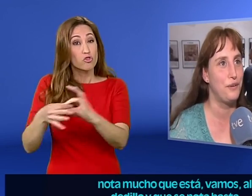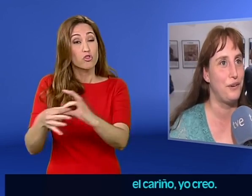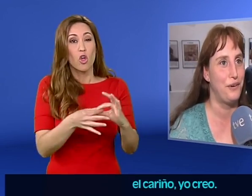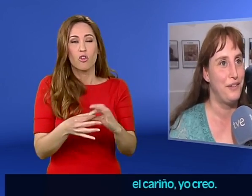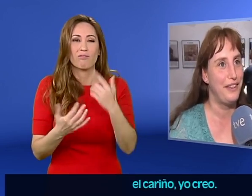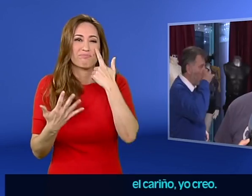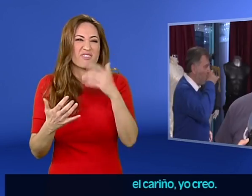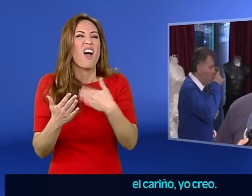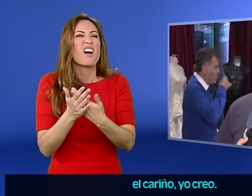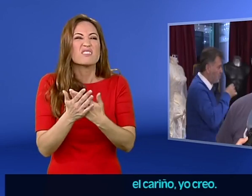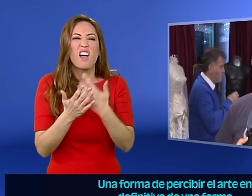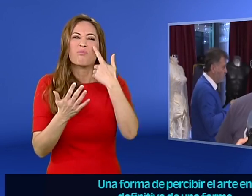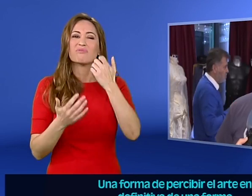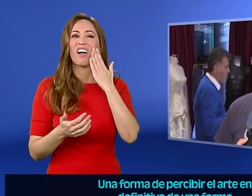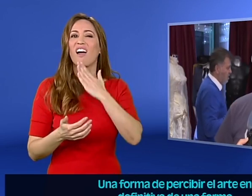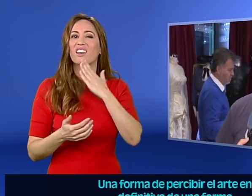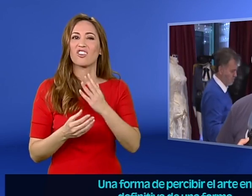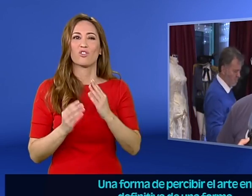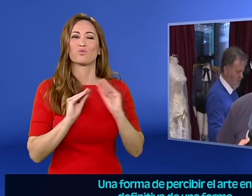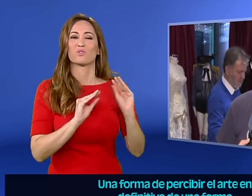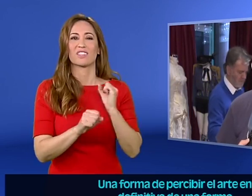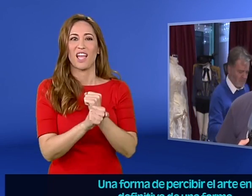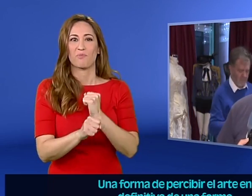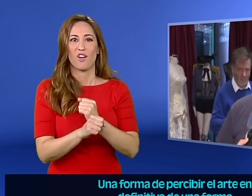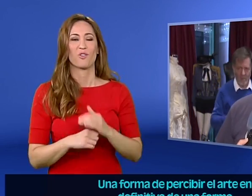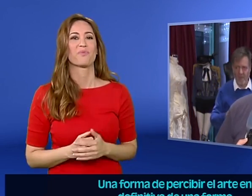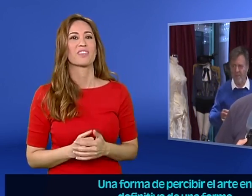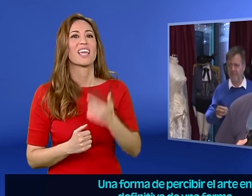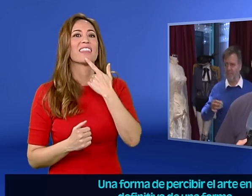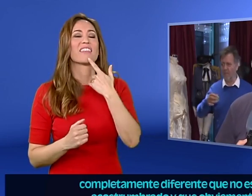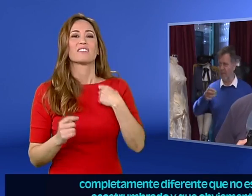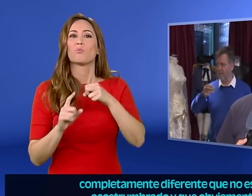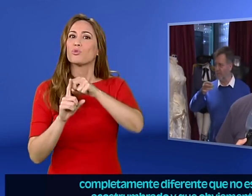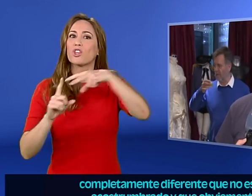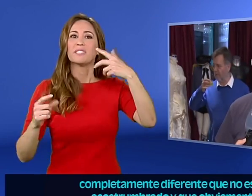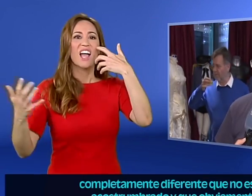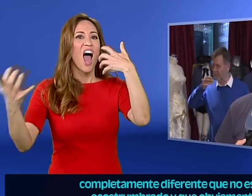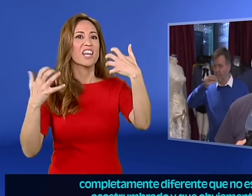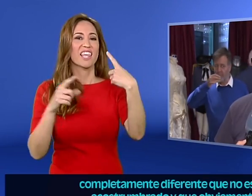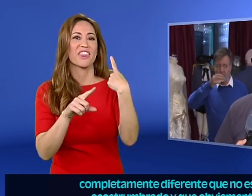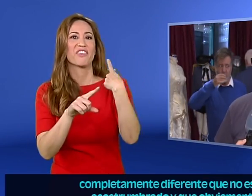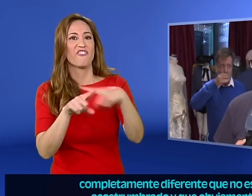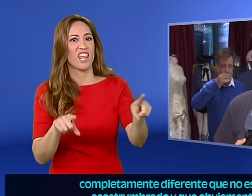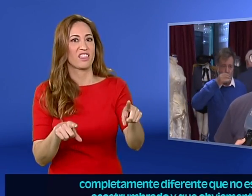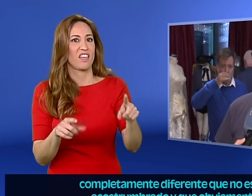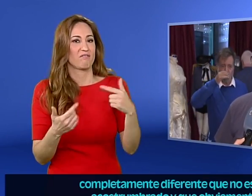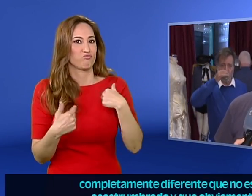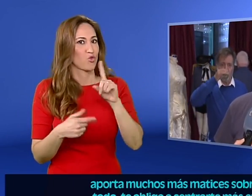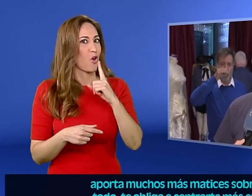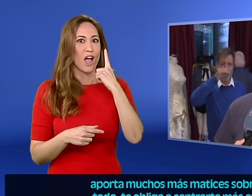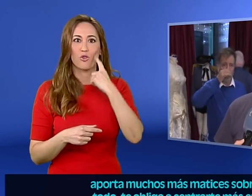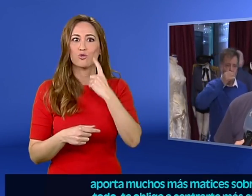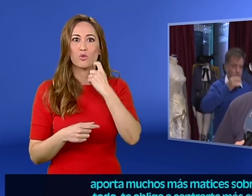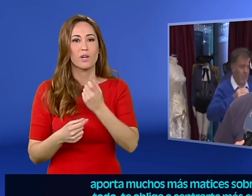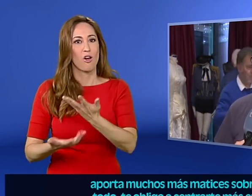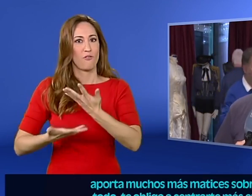nota hasta el cariño, yo creo. Una forma de percibir el arte, en definitiva, de una forma completamente diferente, que no estás acostumbrado y que obviamente te aporta muchos